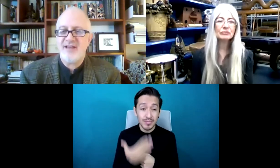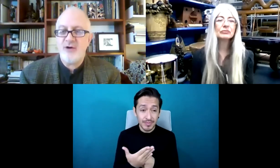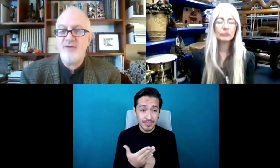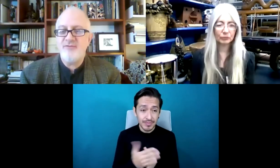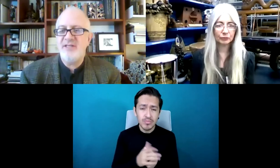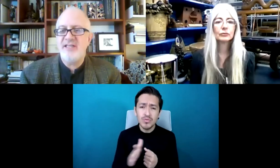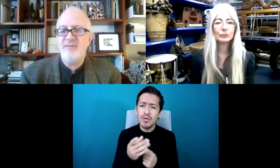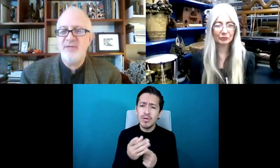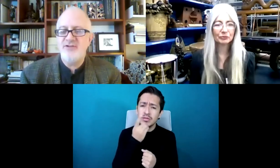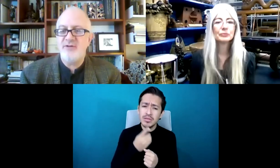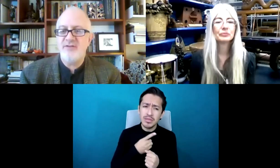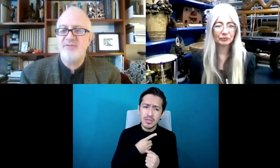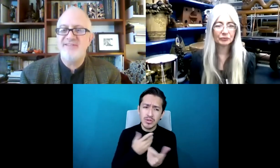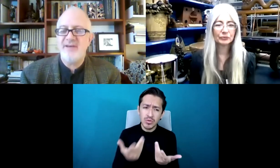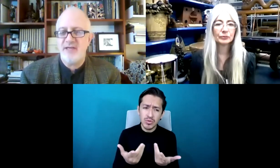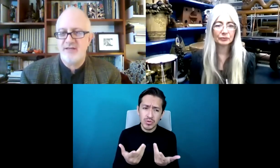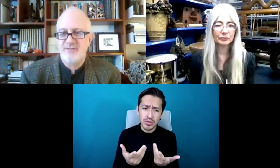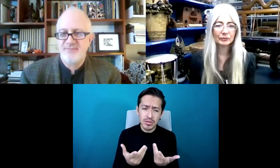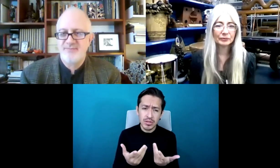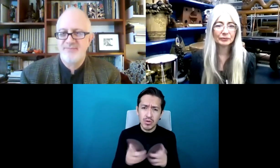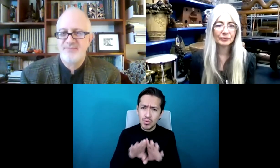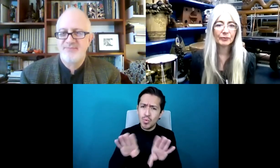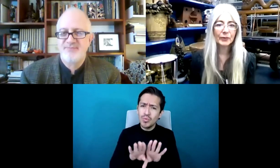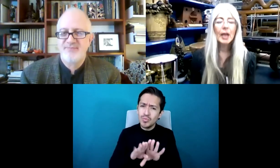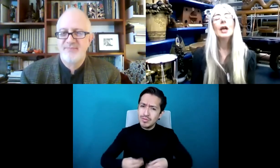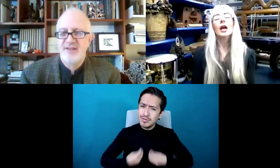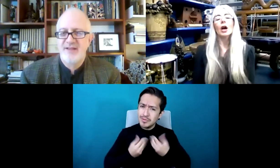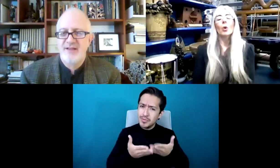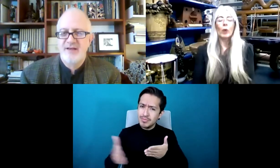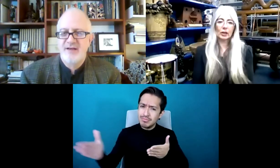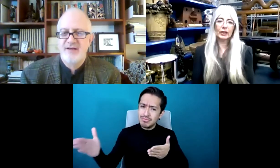Evelyn, cuéntanos cómo has estado durante la pandemia.